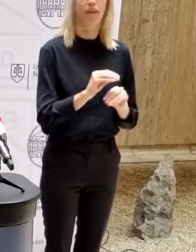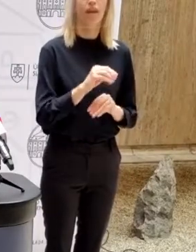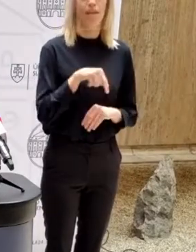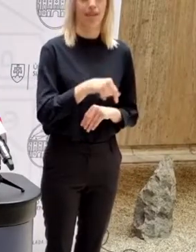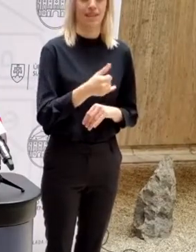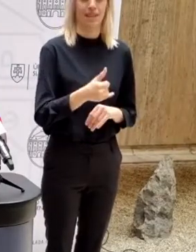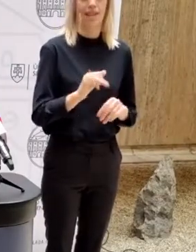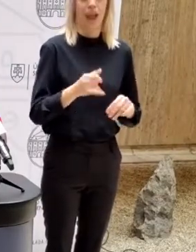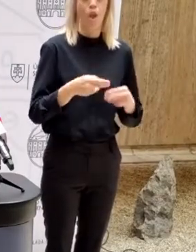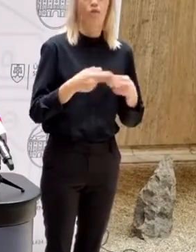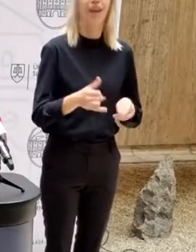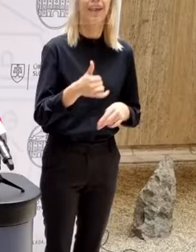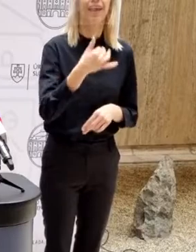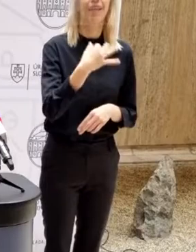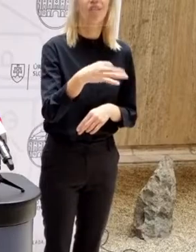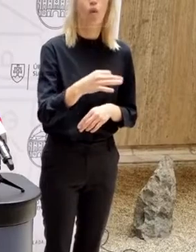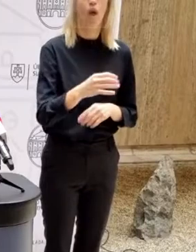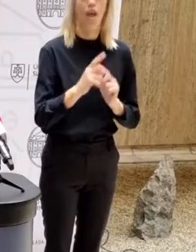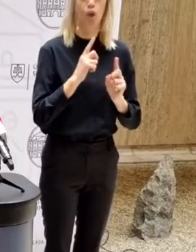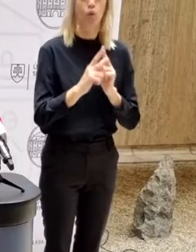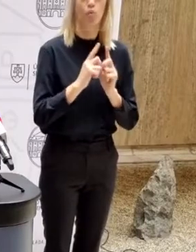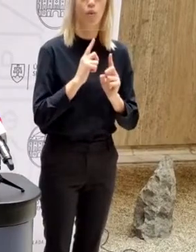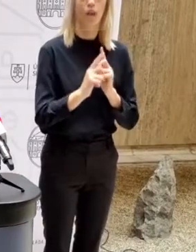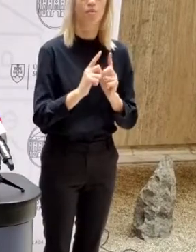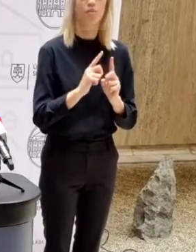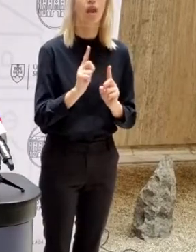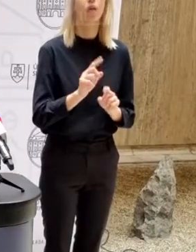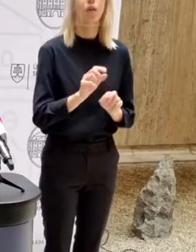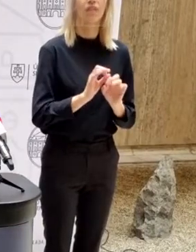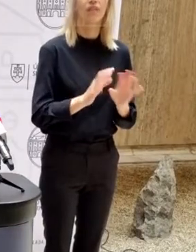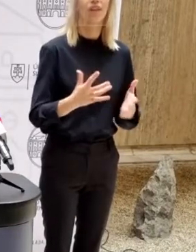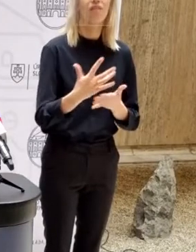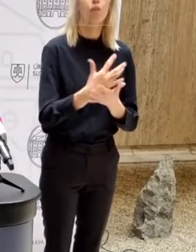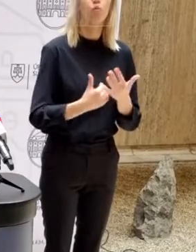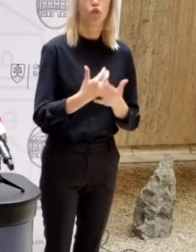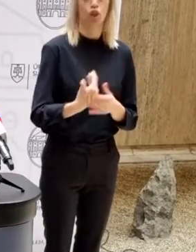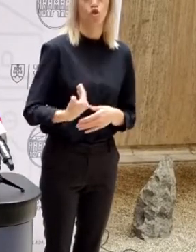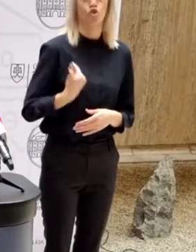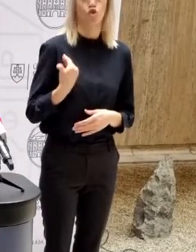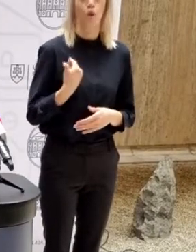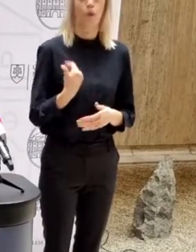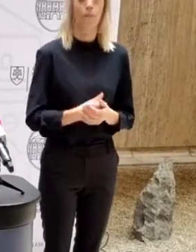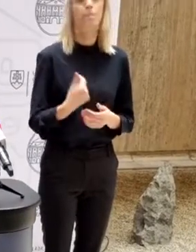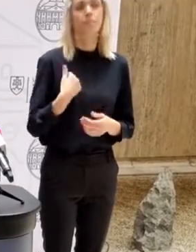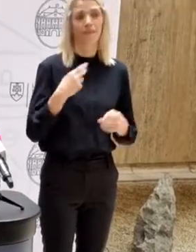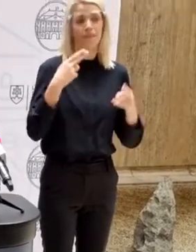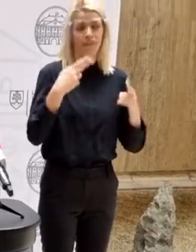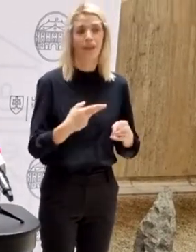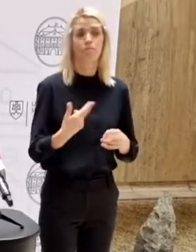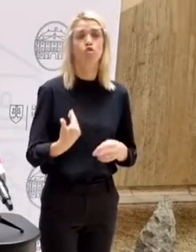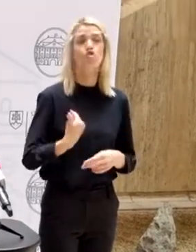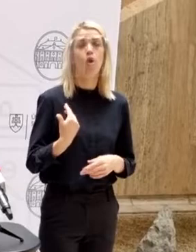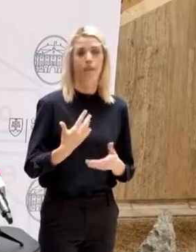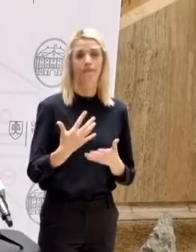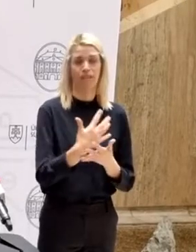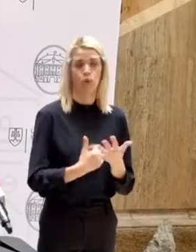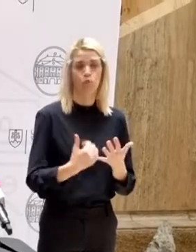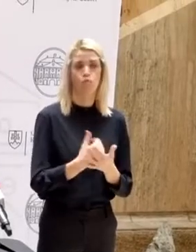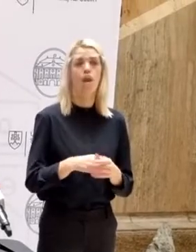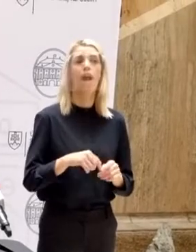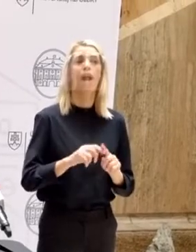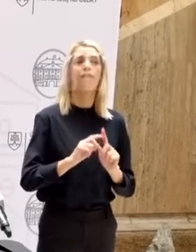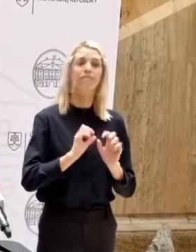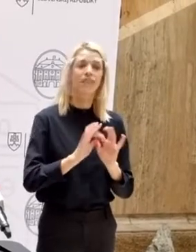otvárame aj na individuálne konzultácie, ktoré môžu využiť jednotlivé školy. Ja verím, že to využijú a tam budú môcť